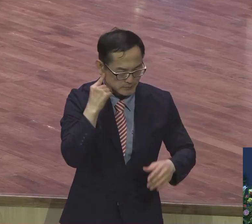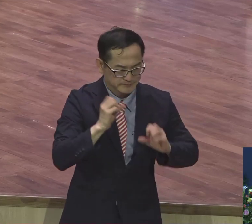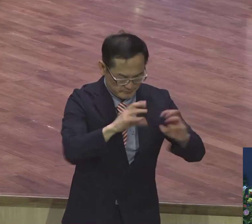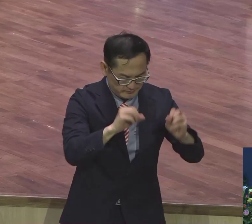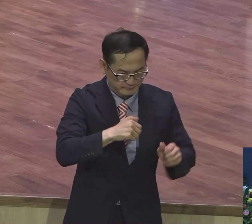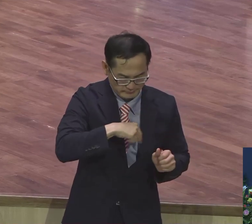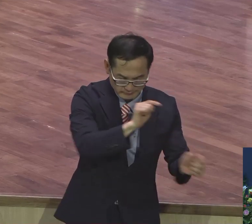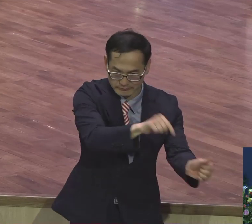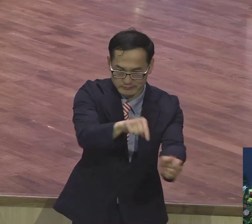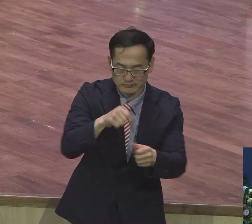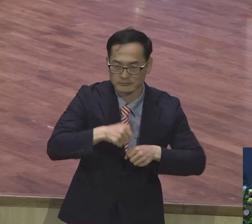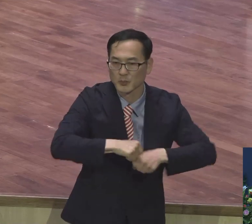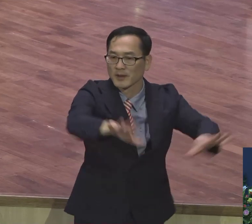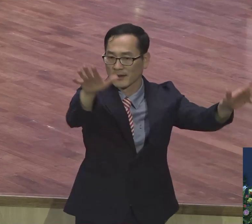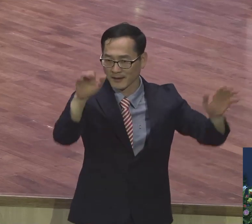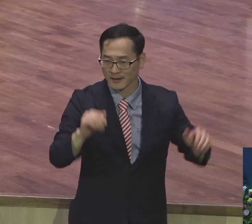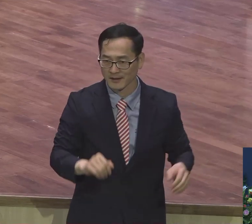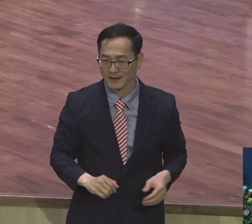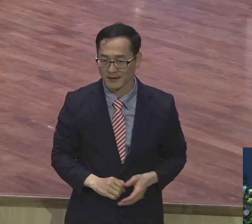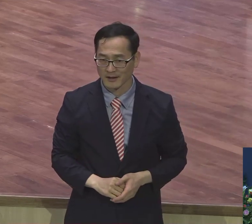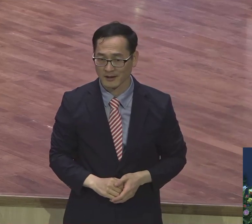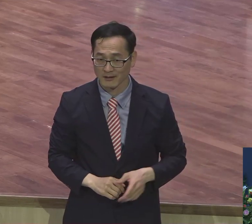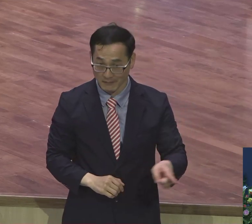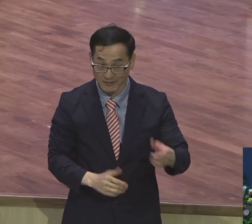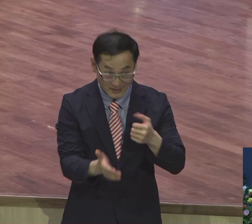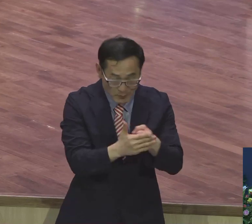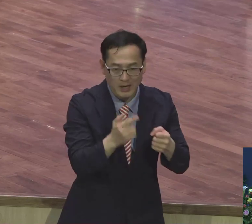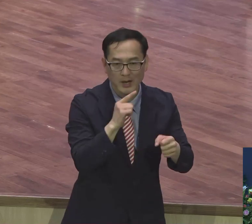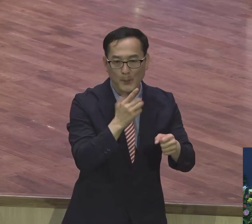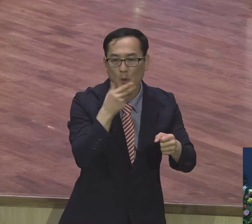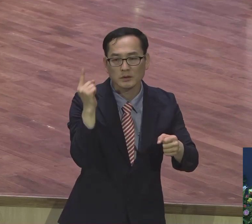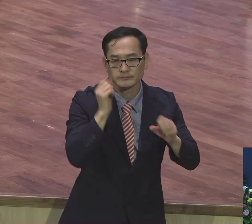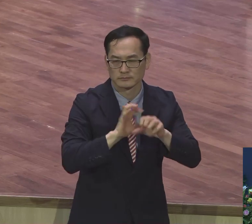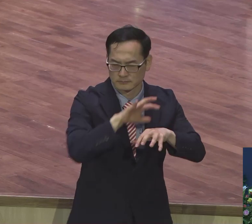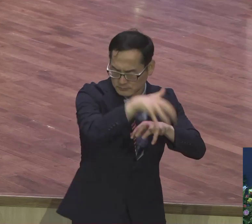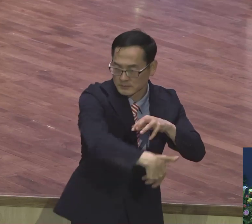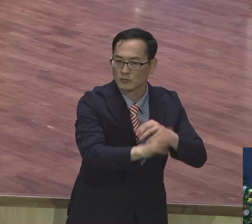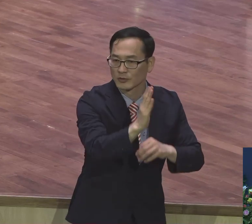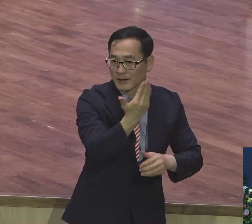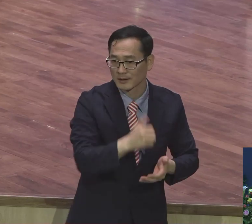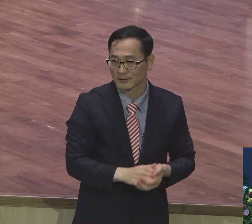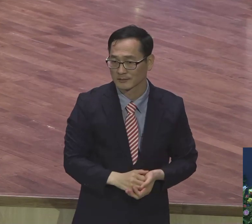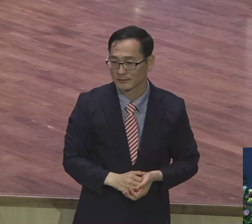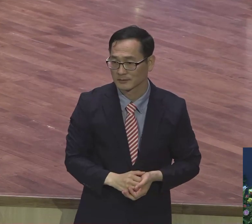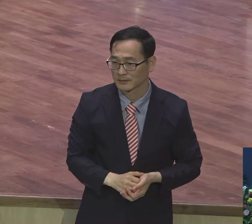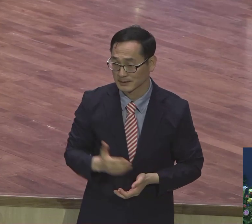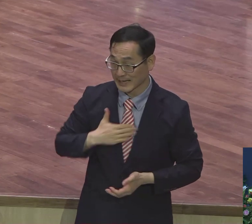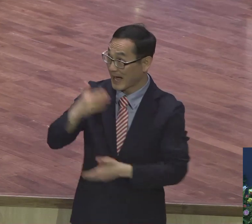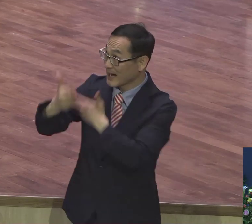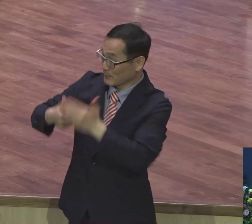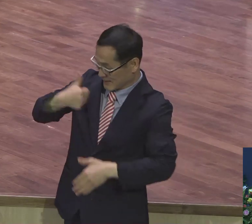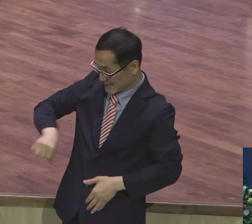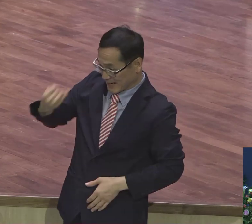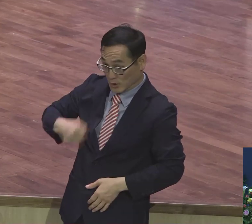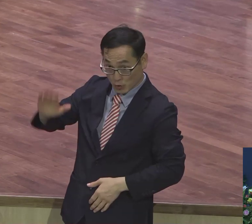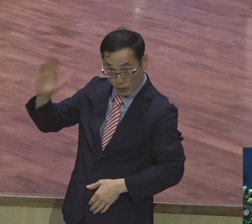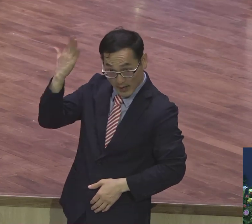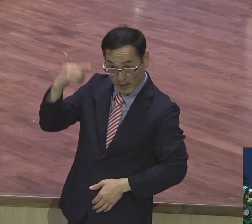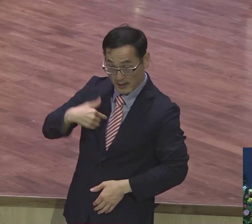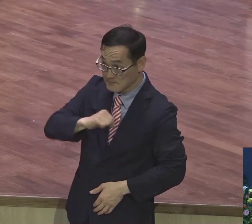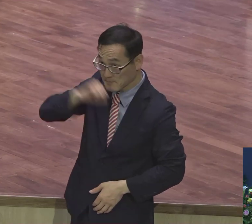무엇보다 하나님의 자녀가 되었다. 잘 들으세요. 하나님의 자녀 되었다는 것은 곧 하나님으로부터